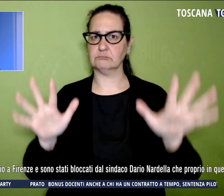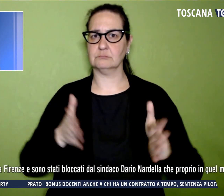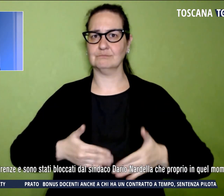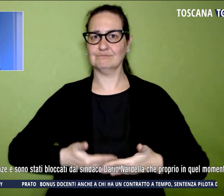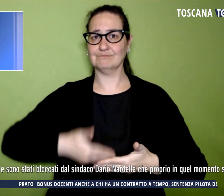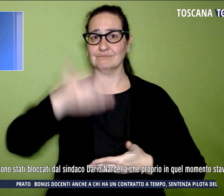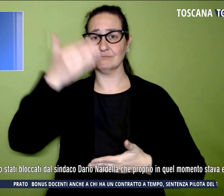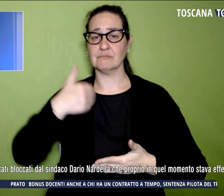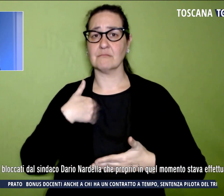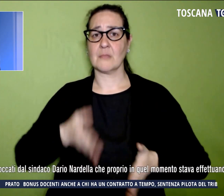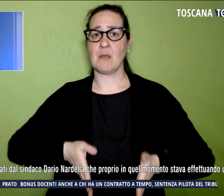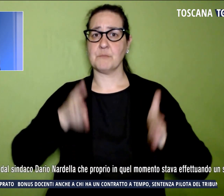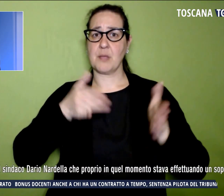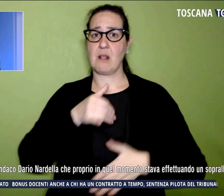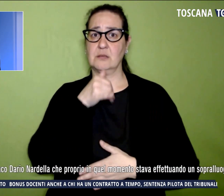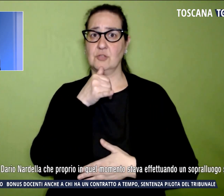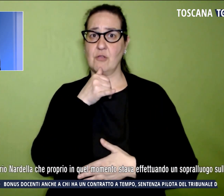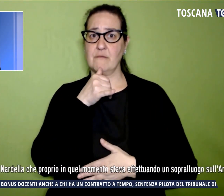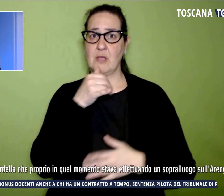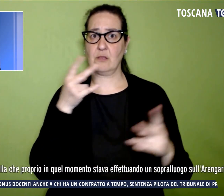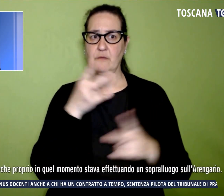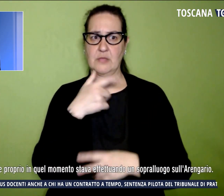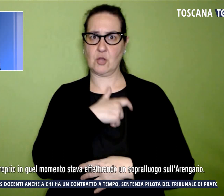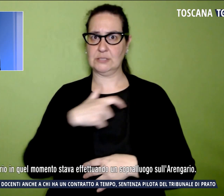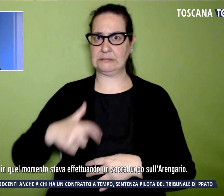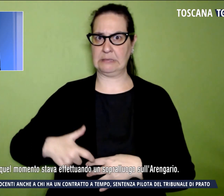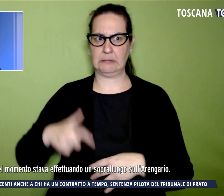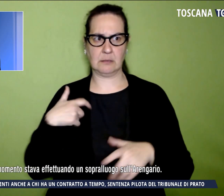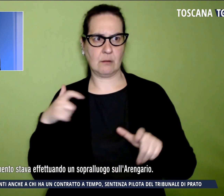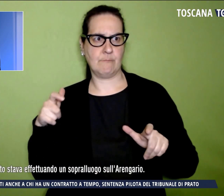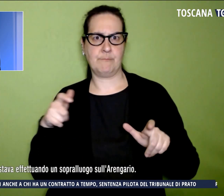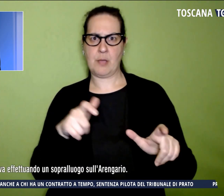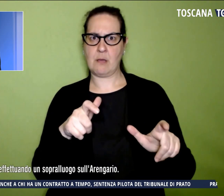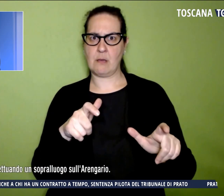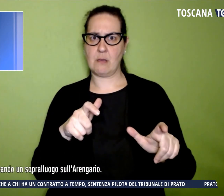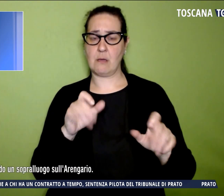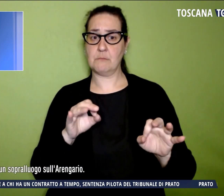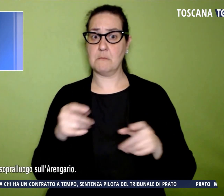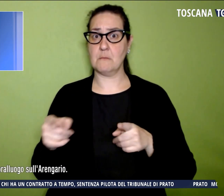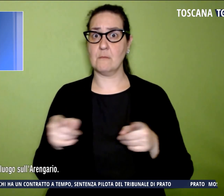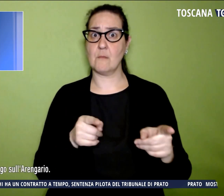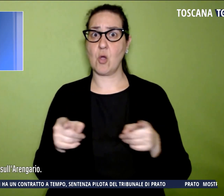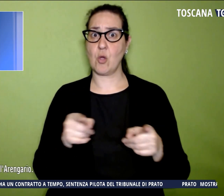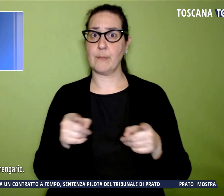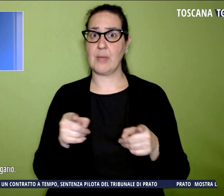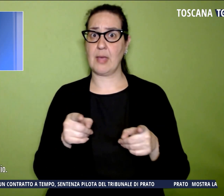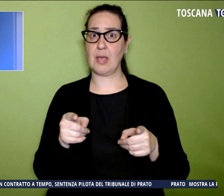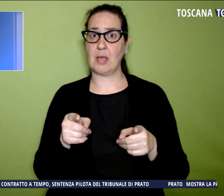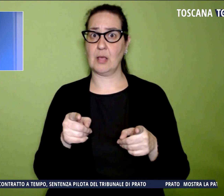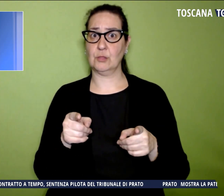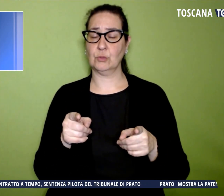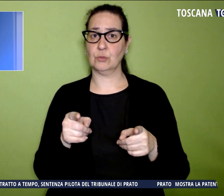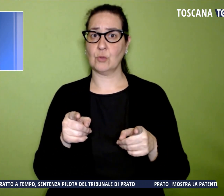stati bloccati dal sindaco Nardella che proprio in quel momento stava effettuando un